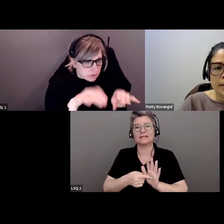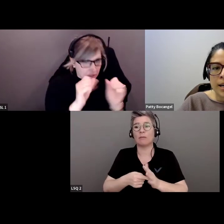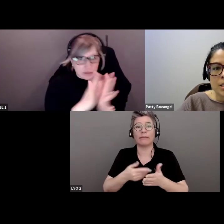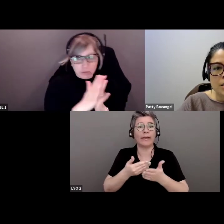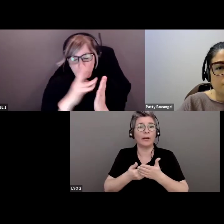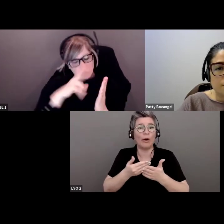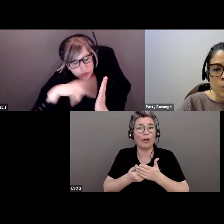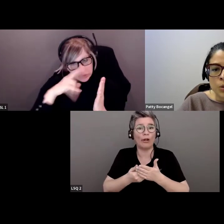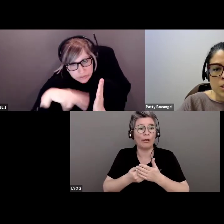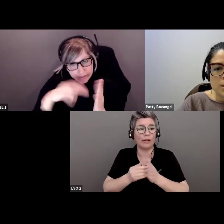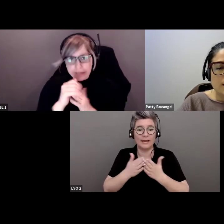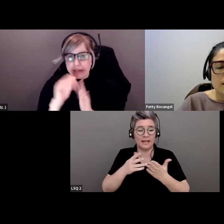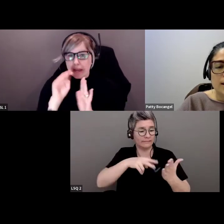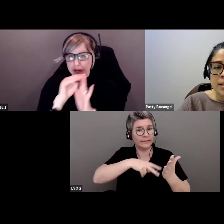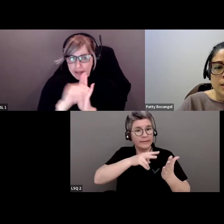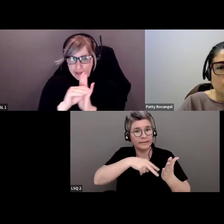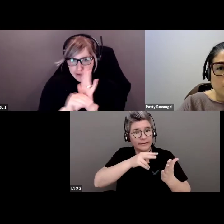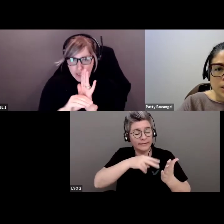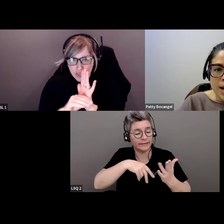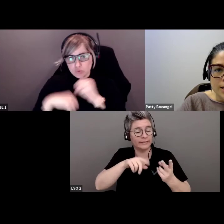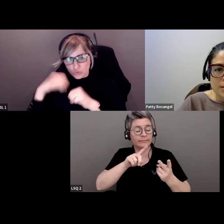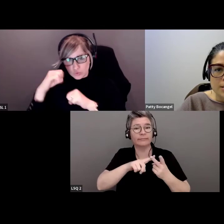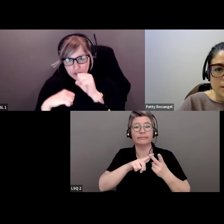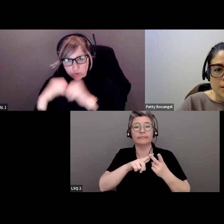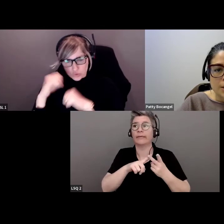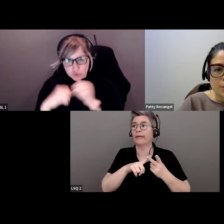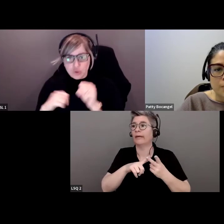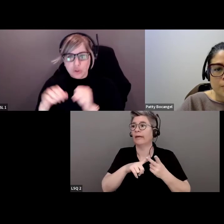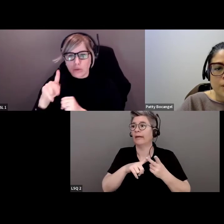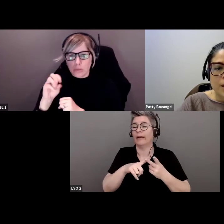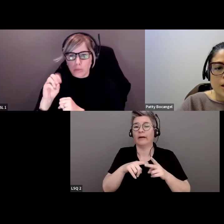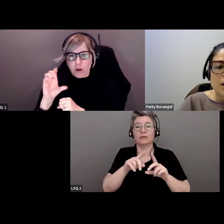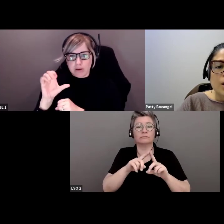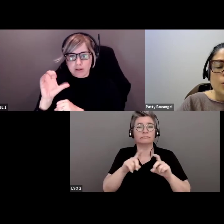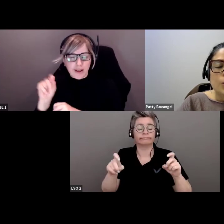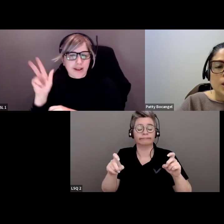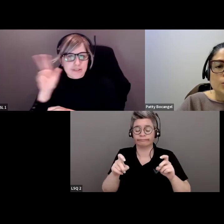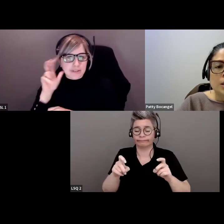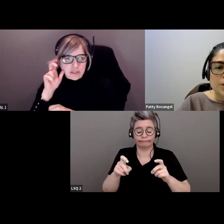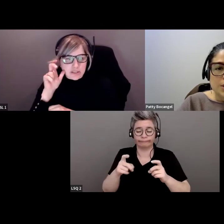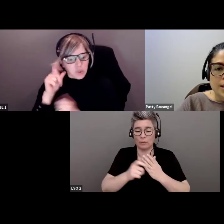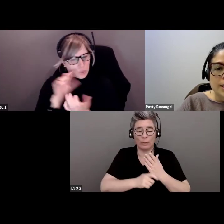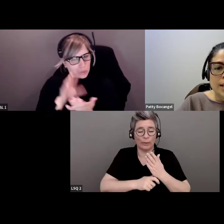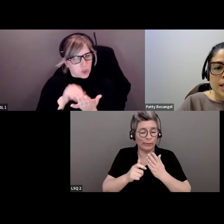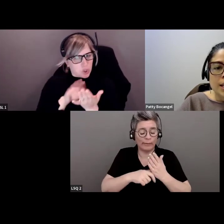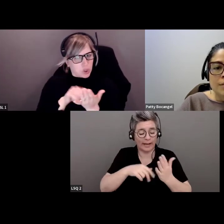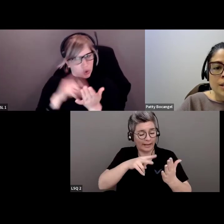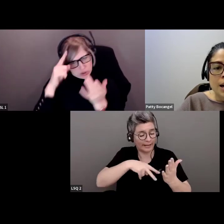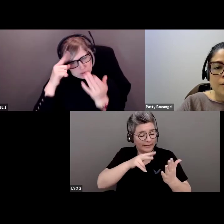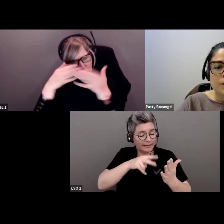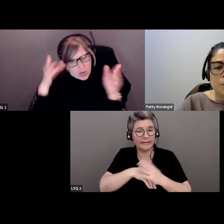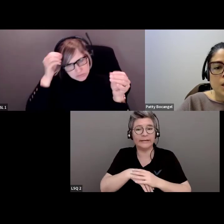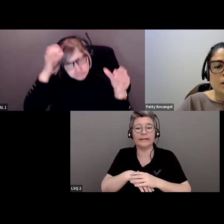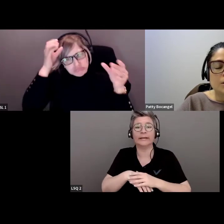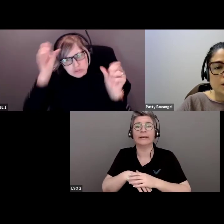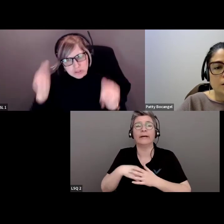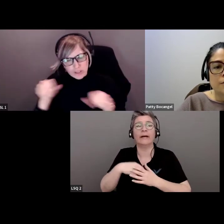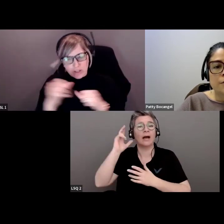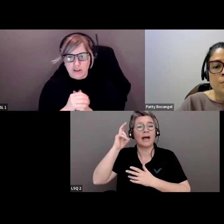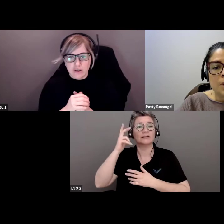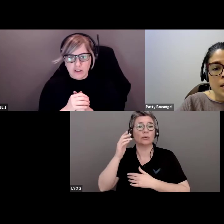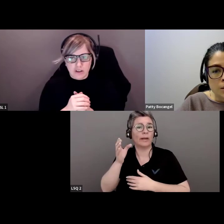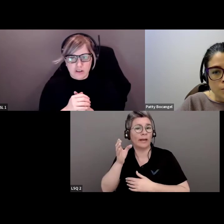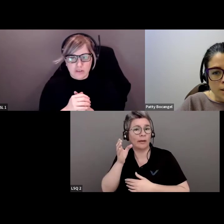'école, en lisant des livres, en lisant des cadres, des lignes directives, en écoutant des balades ou diffusions.